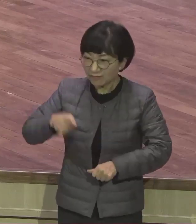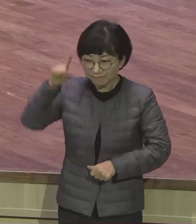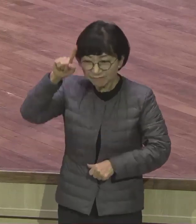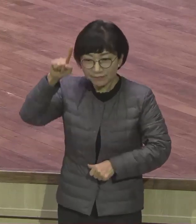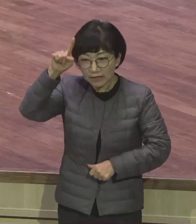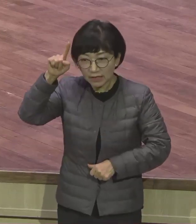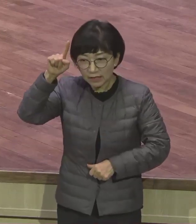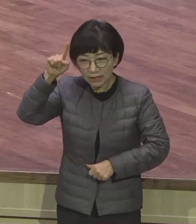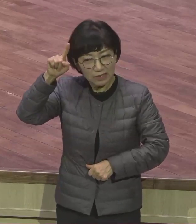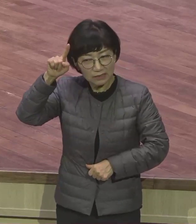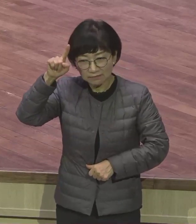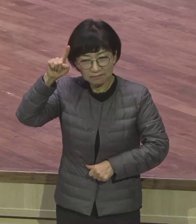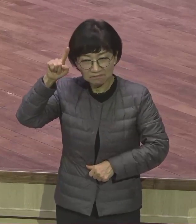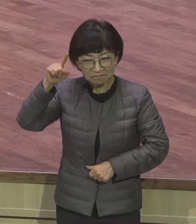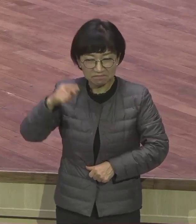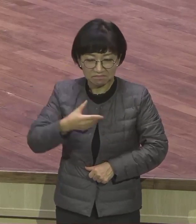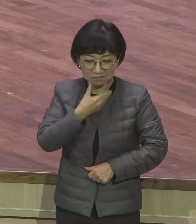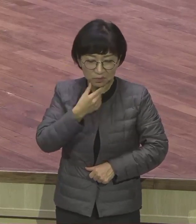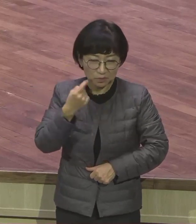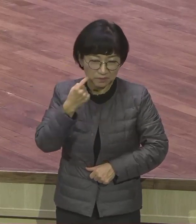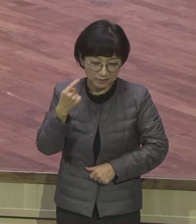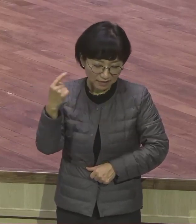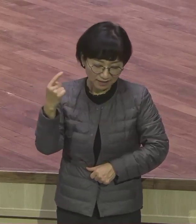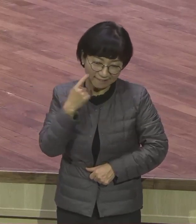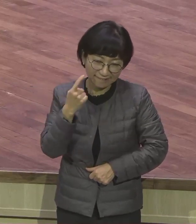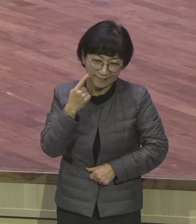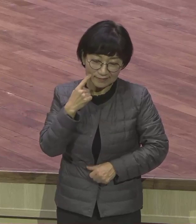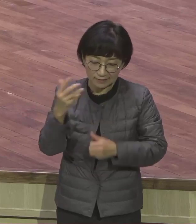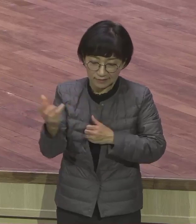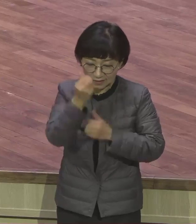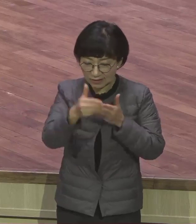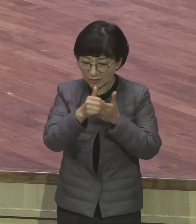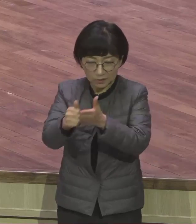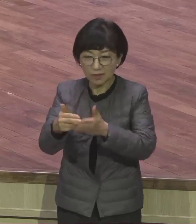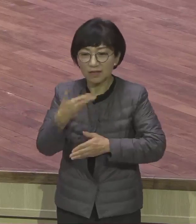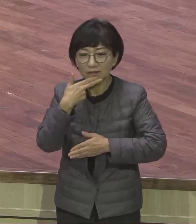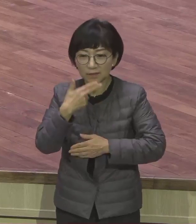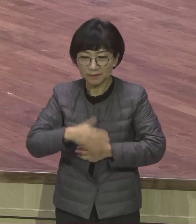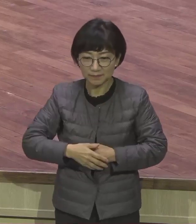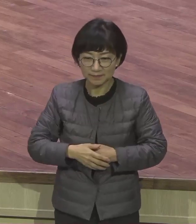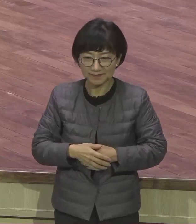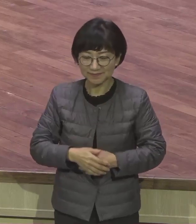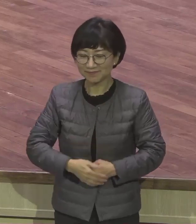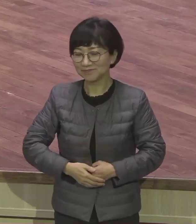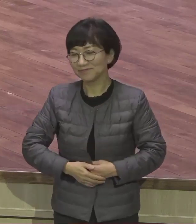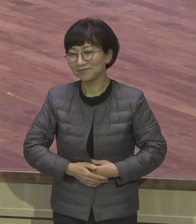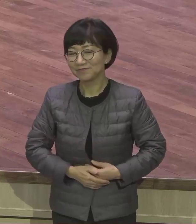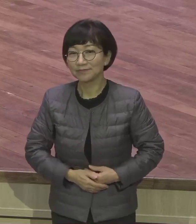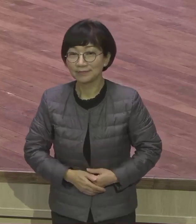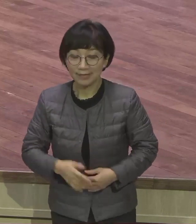다 가짜예요. 그 성령의 인도 못 받은 거예요. 아시겠어요? 너무 신나고